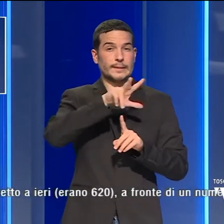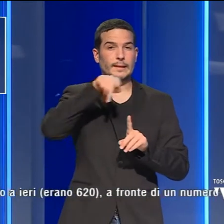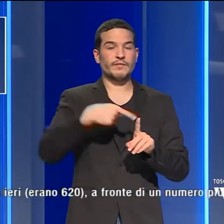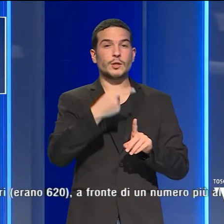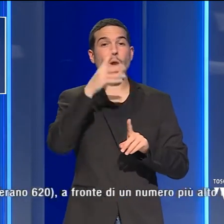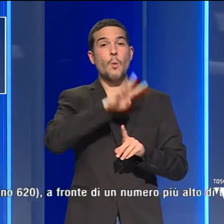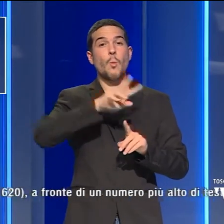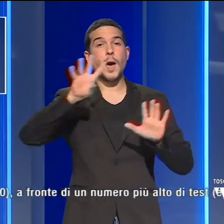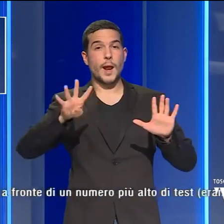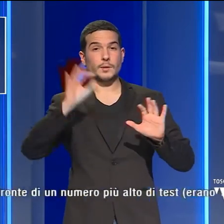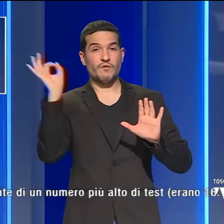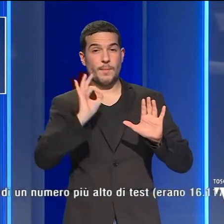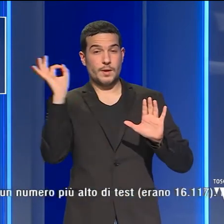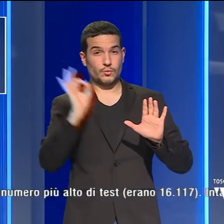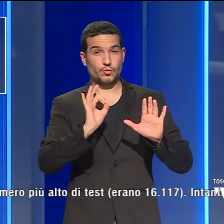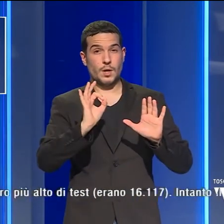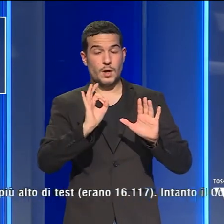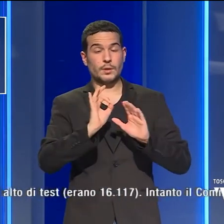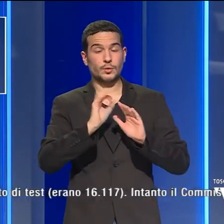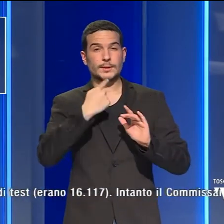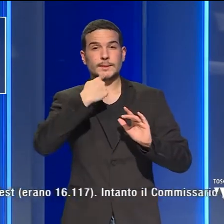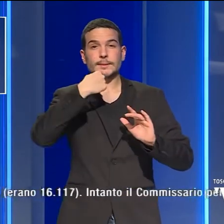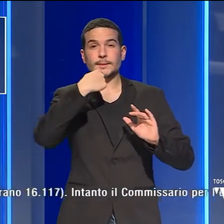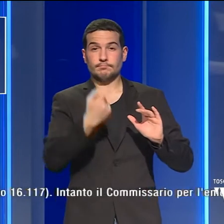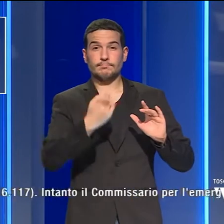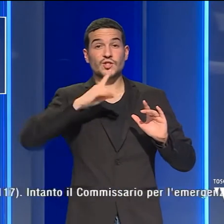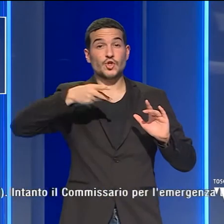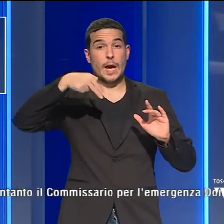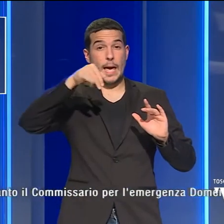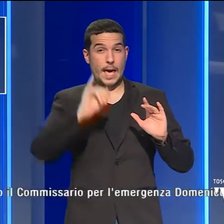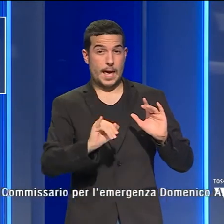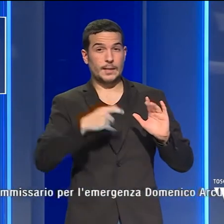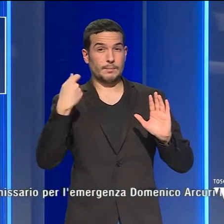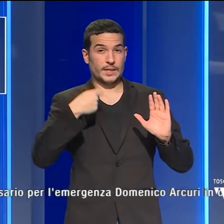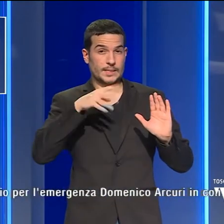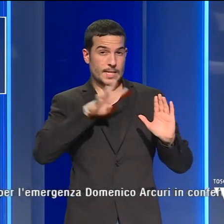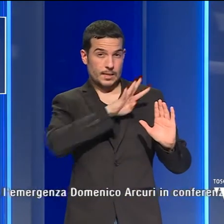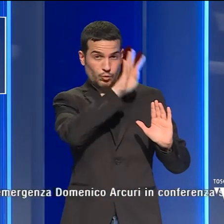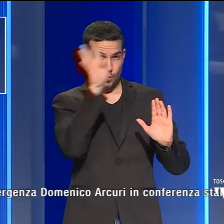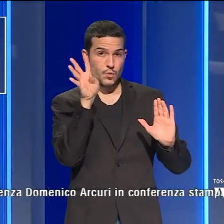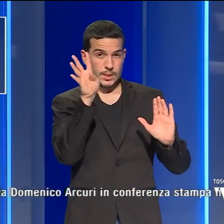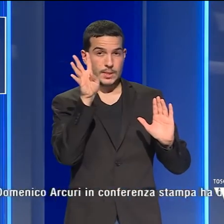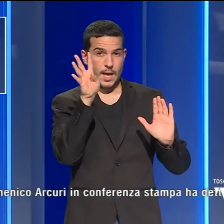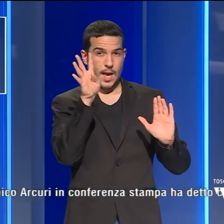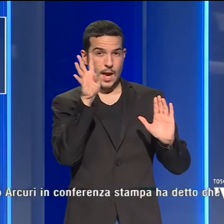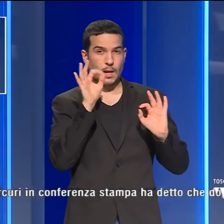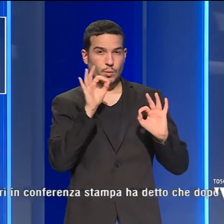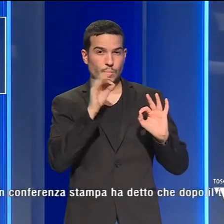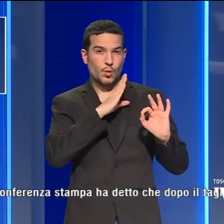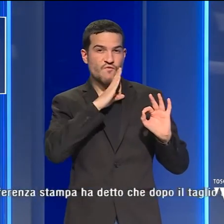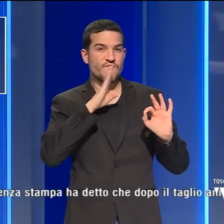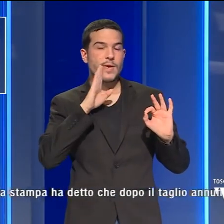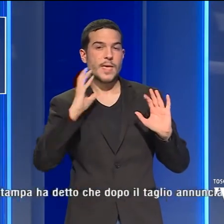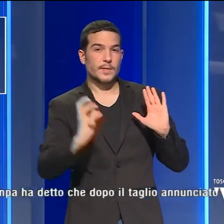,49%. Lo ha reso noto Eugenio Gianni, presidente della Regione Toscana, sulla sua